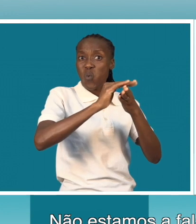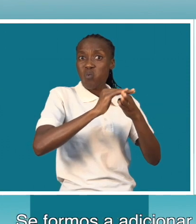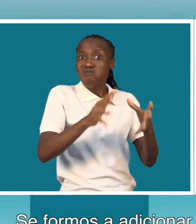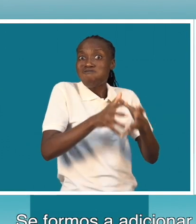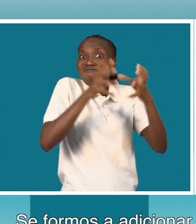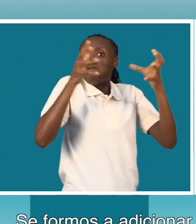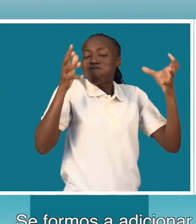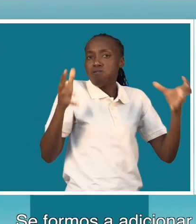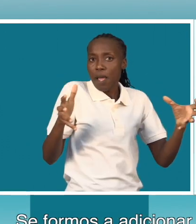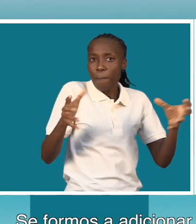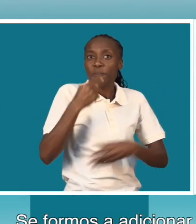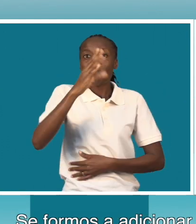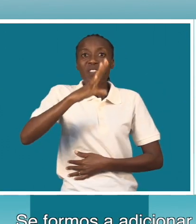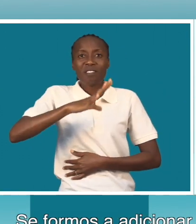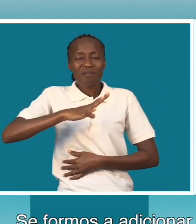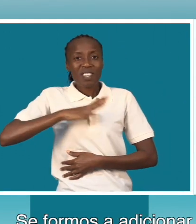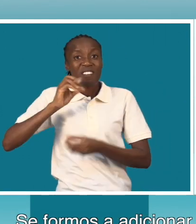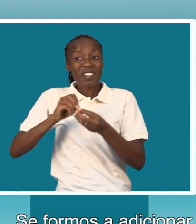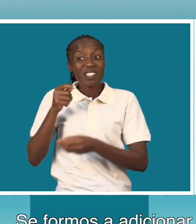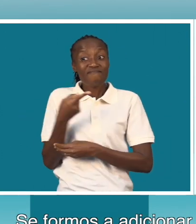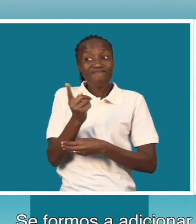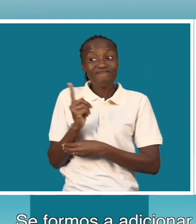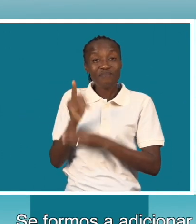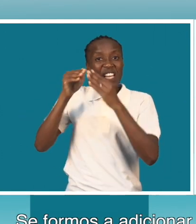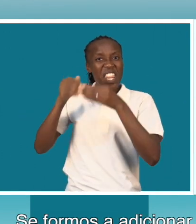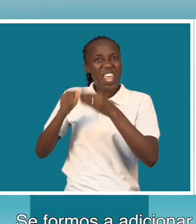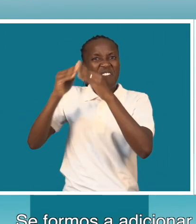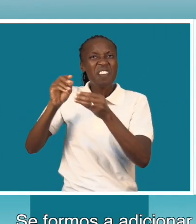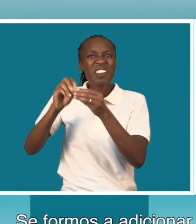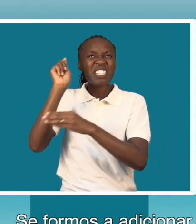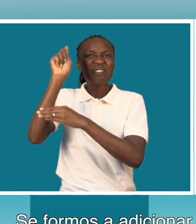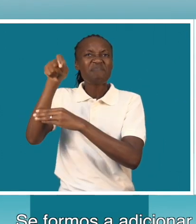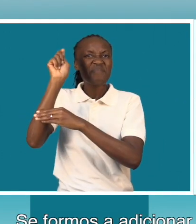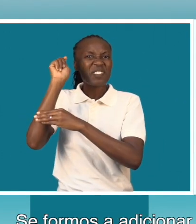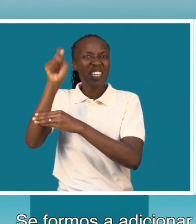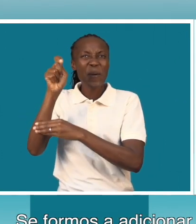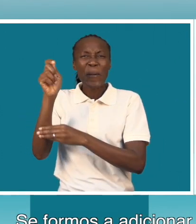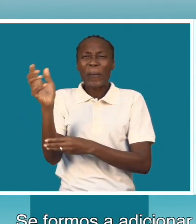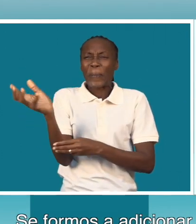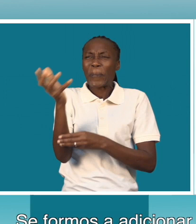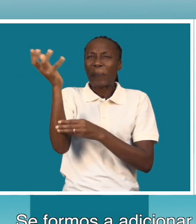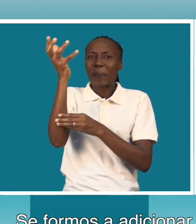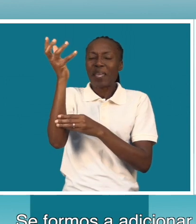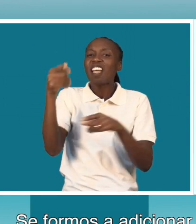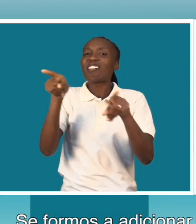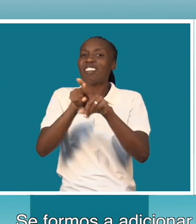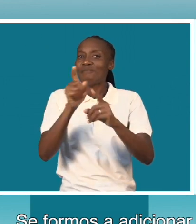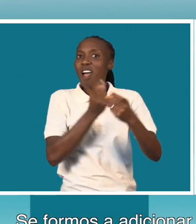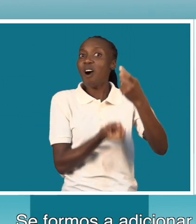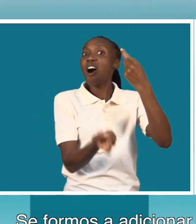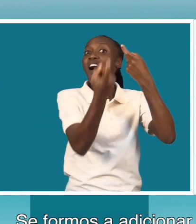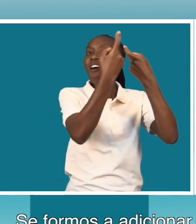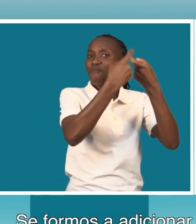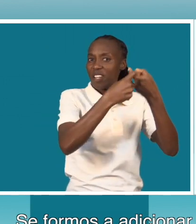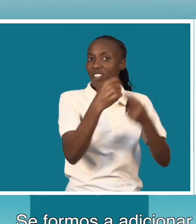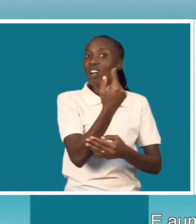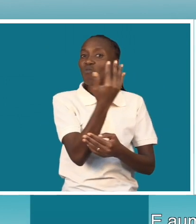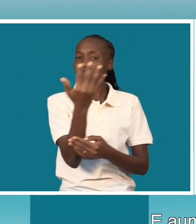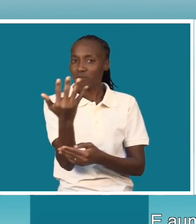formos adicionar com as embarcações que praticam a pesca no mundo, então os níveis de poluição também aumentam. E aumenta